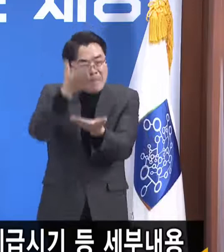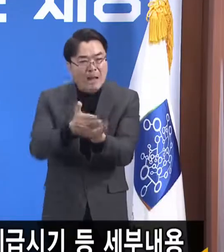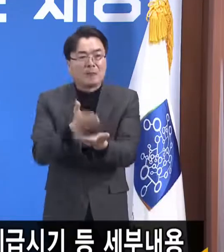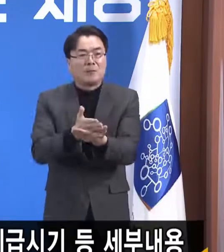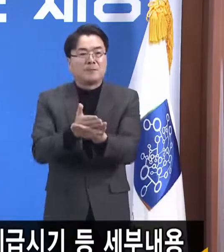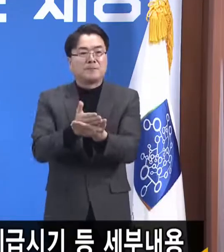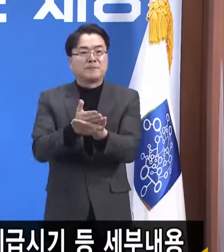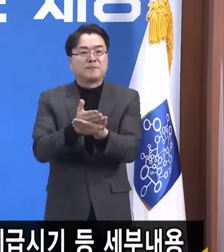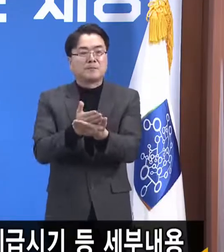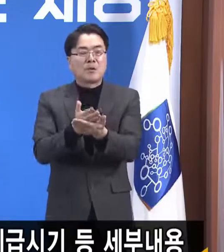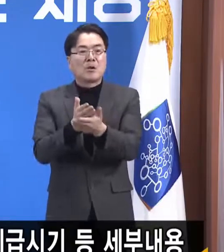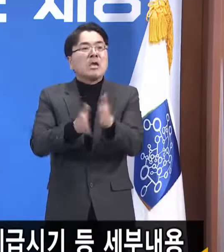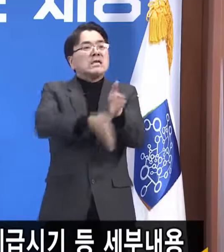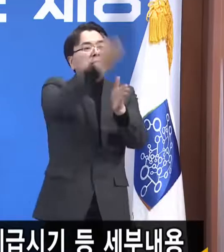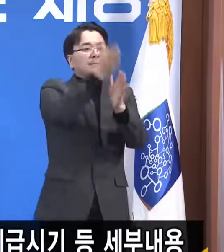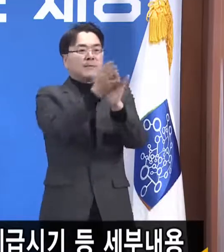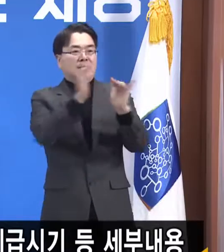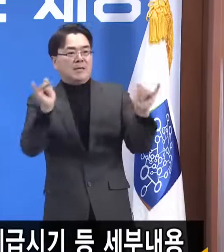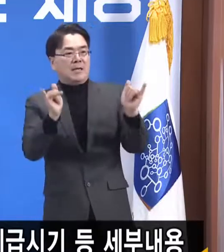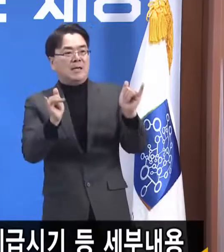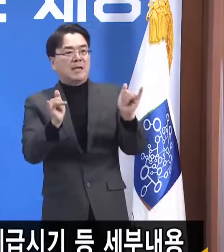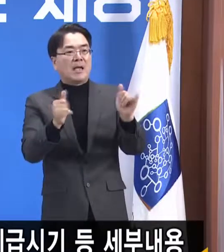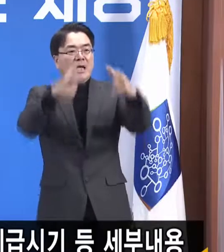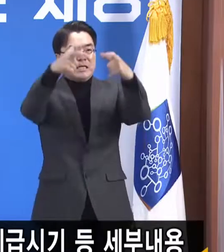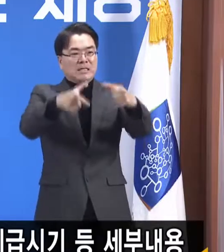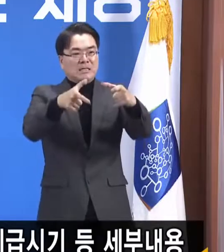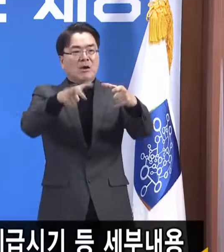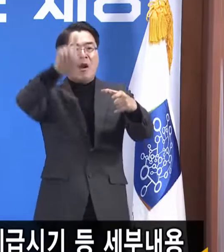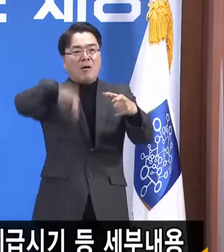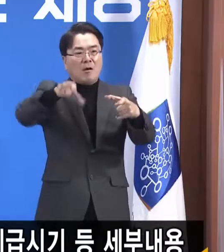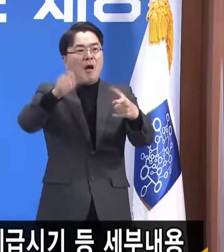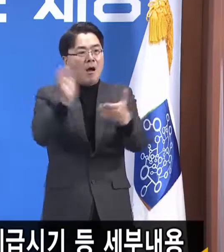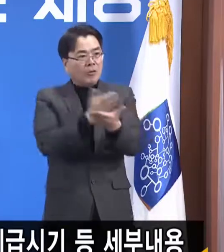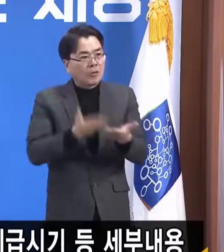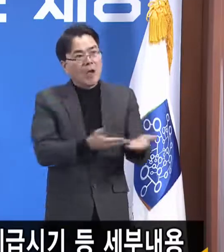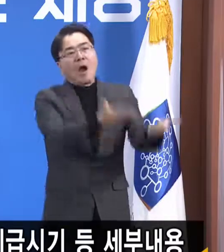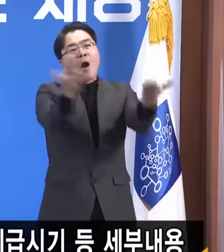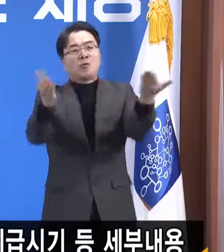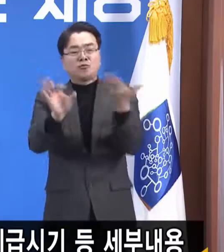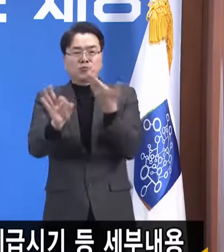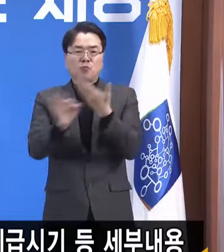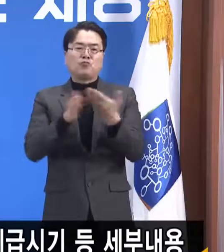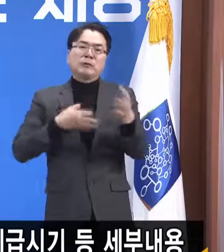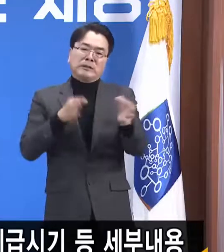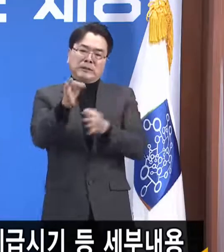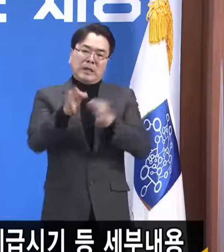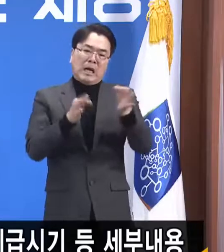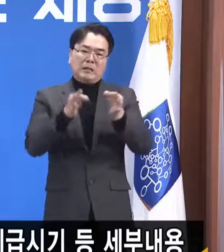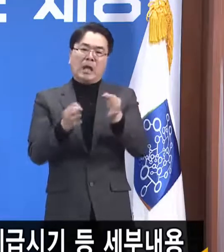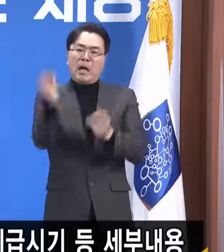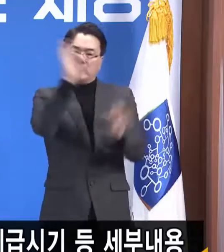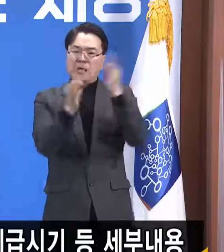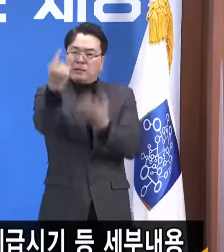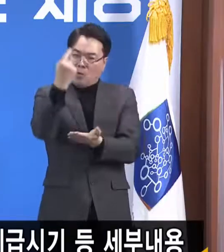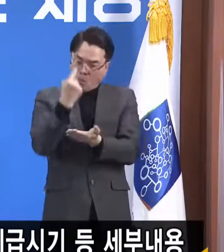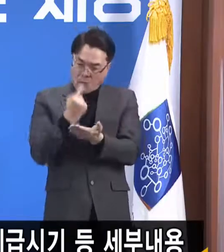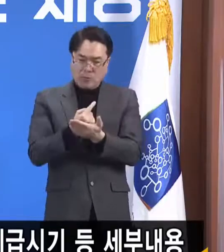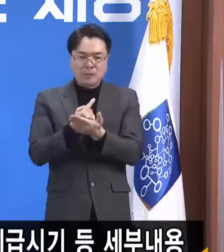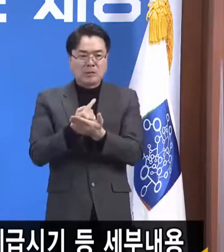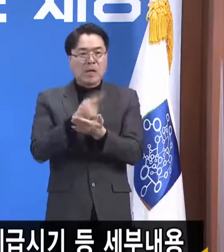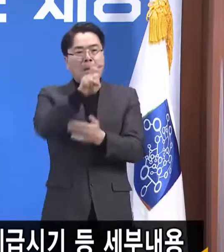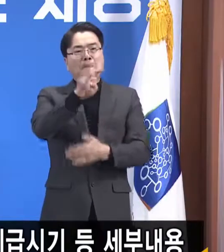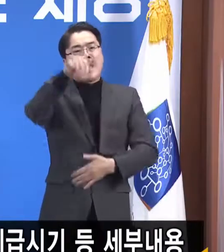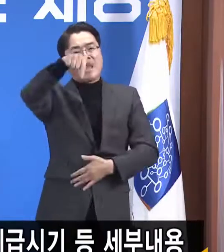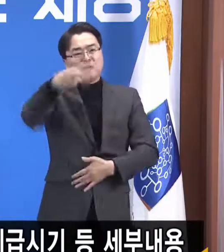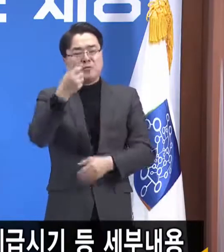시민들에게 지역화폐를 골고루 지원해서 우리의 매출을 올려달라고 그렇게 공식적으로